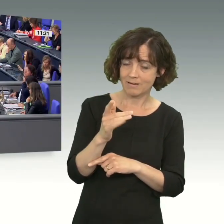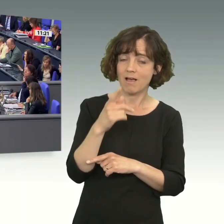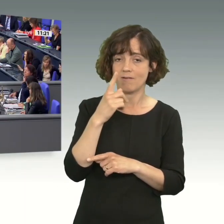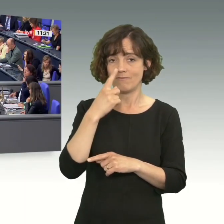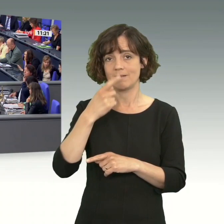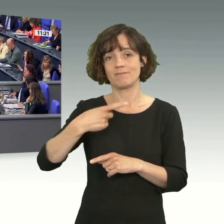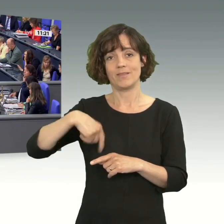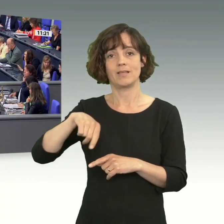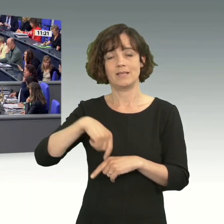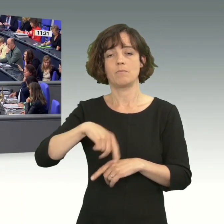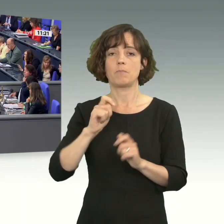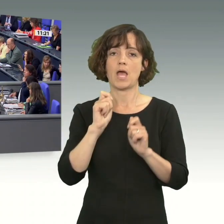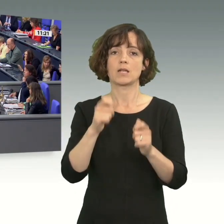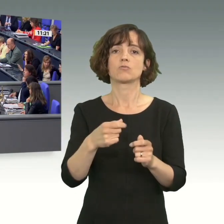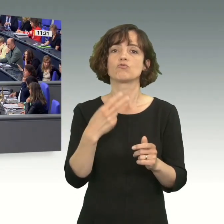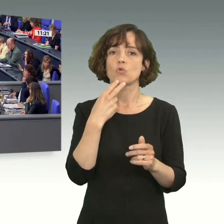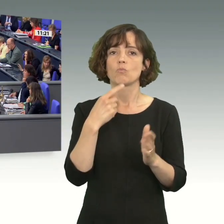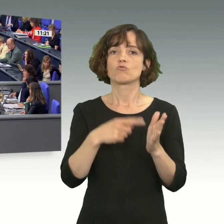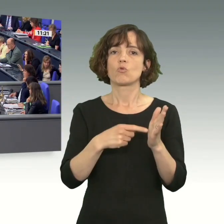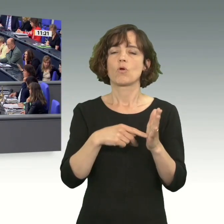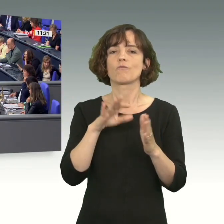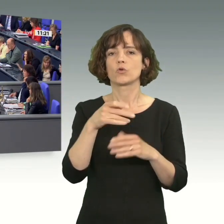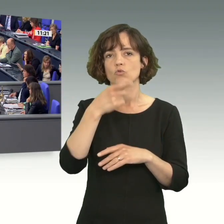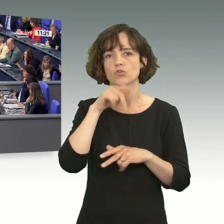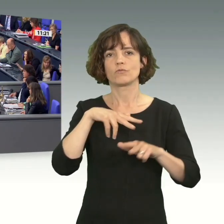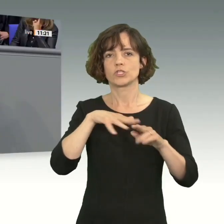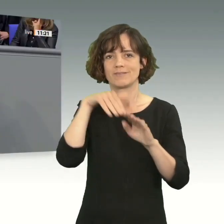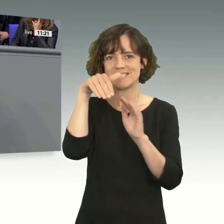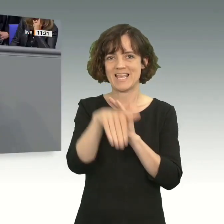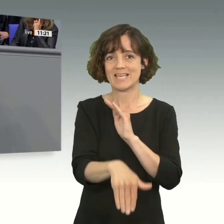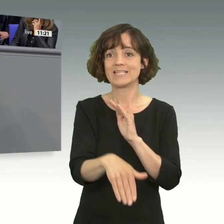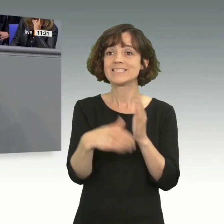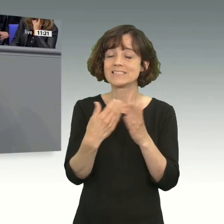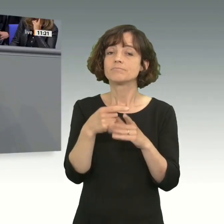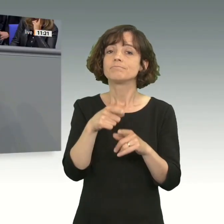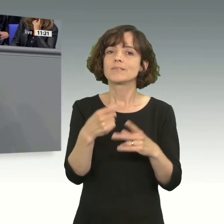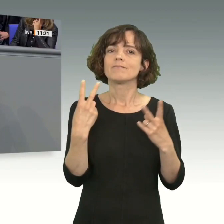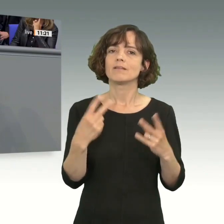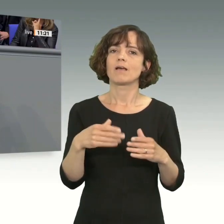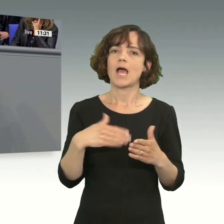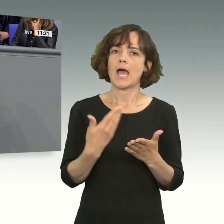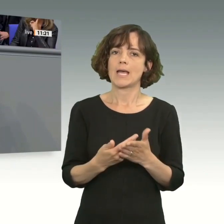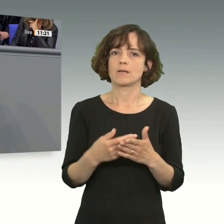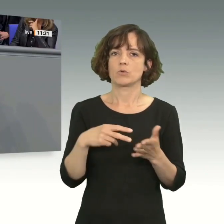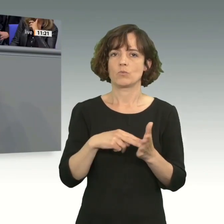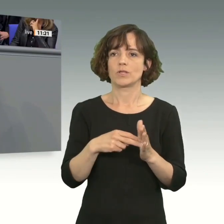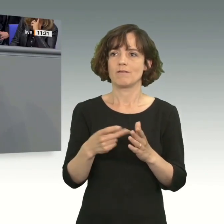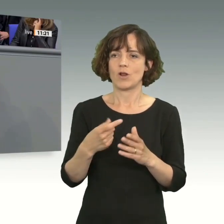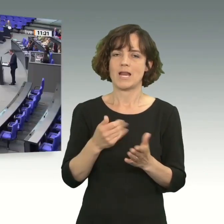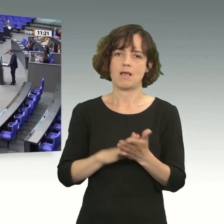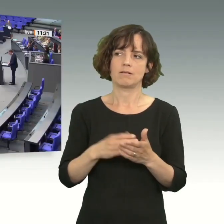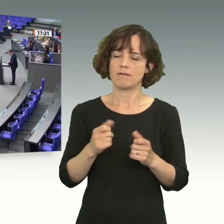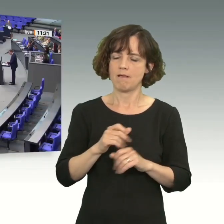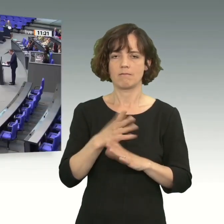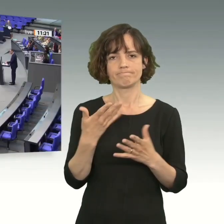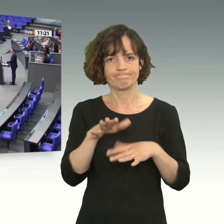wir beantragen, hier im Deutschen Bundestag die Stromsteuer für die deutsche Wirtschaft zu senken. Es geht darum, eine Angebotspolitik aus einer Hand zu machen. Und ja, diese